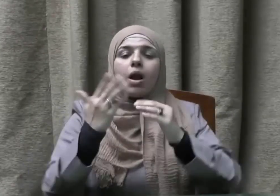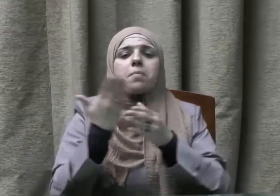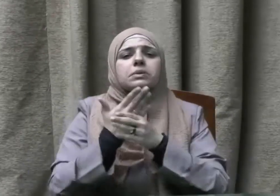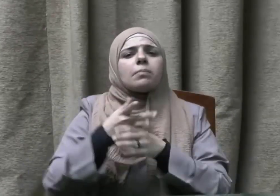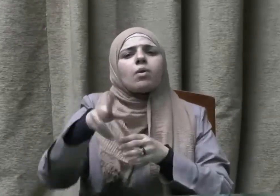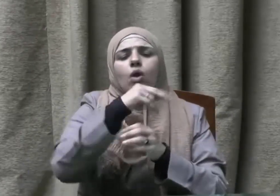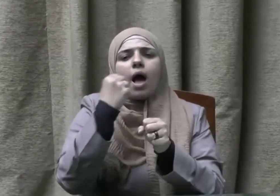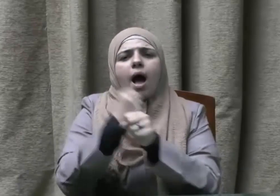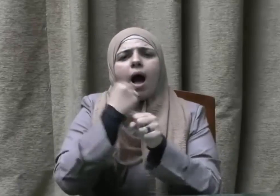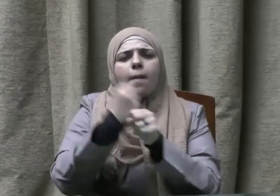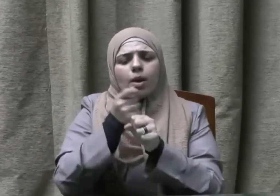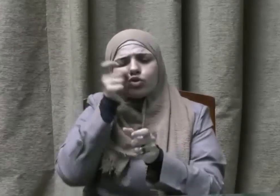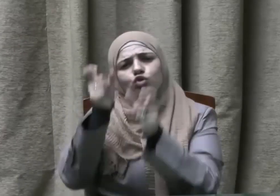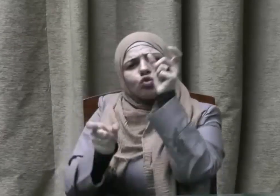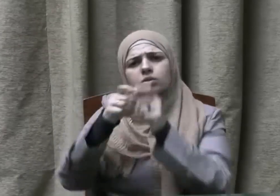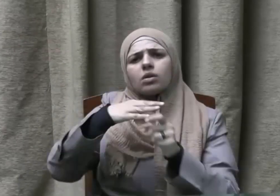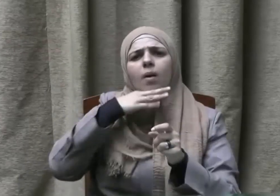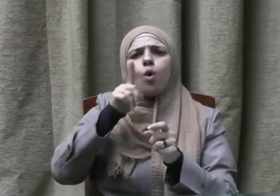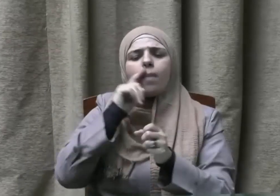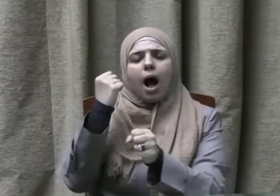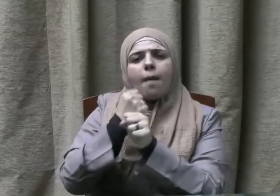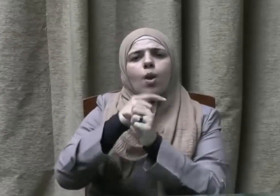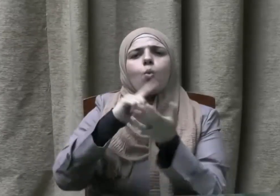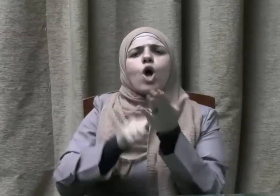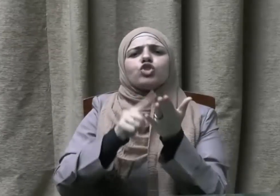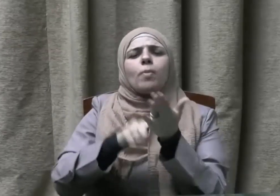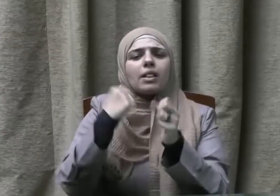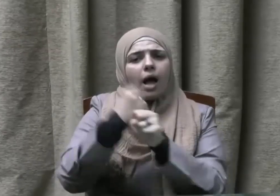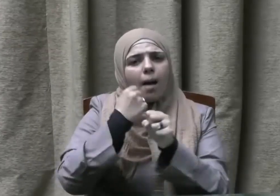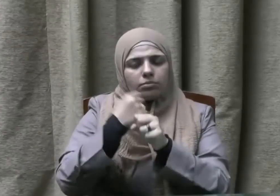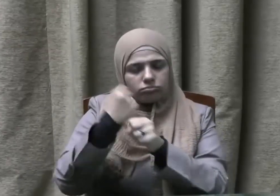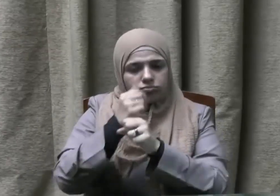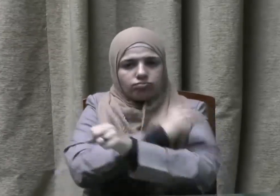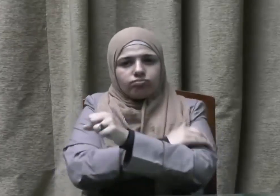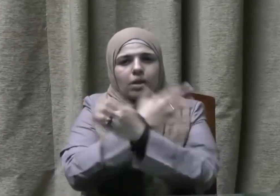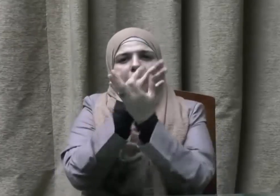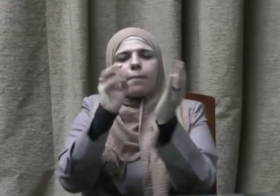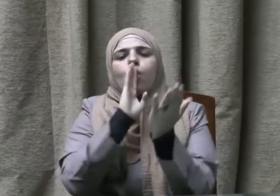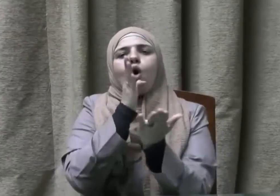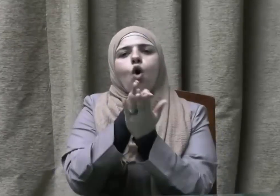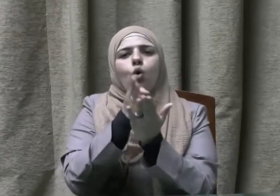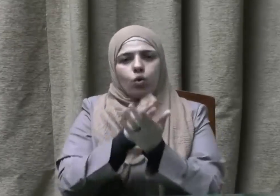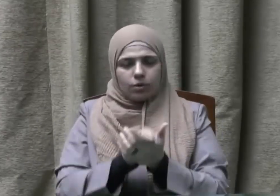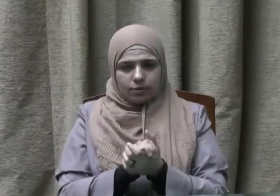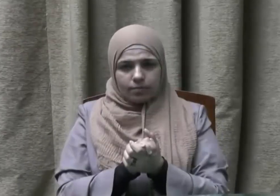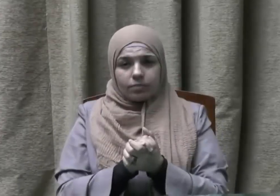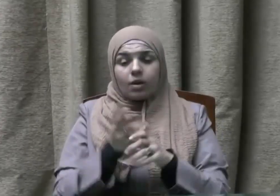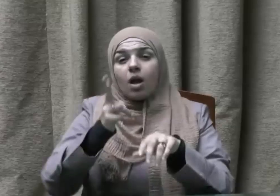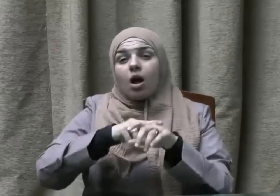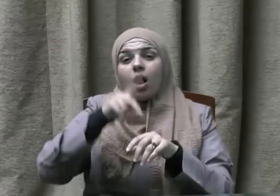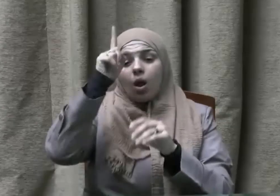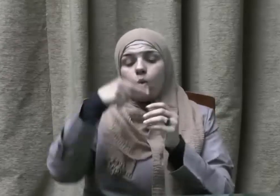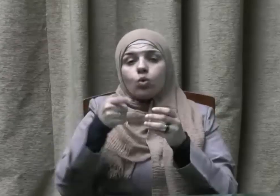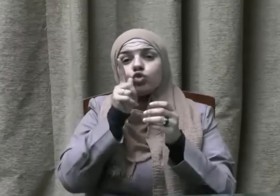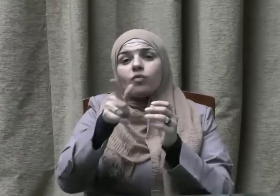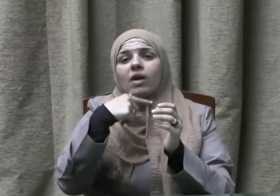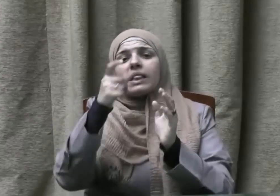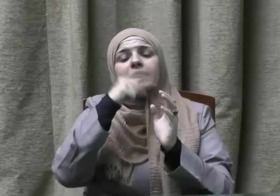وجل عن بناء هذه الأسرة والسقرارها من خلال قيام كل منهما بواجباته